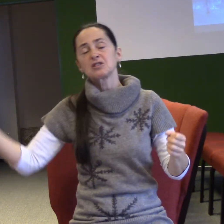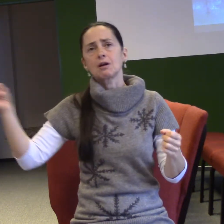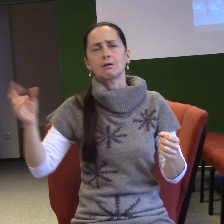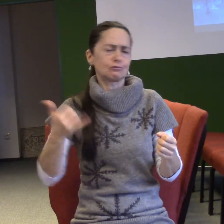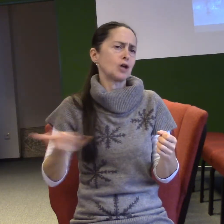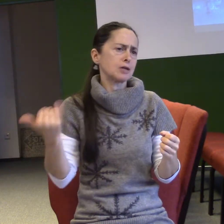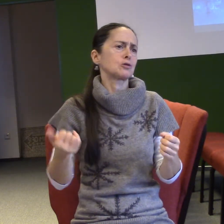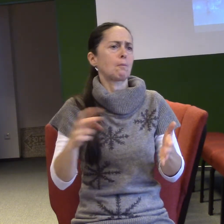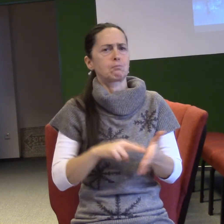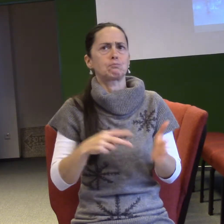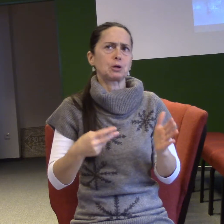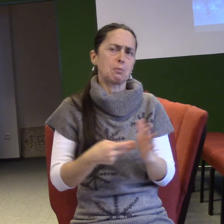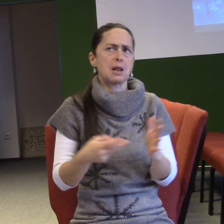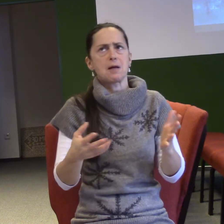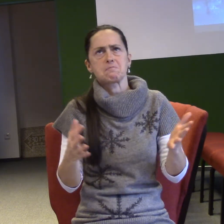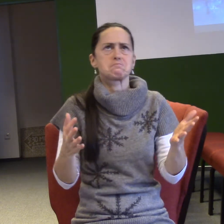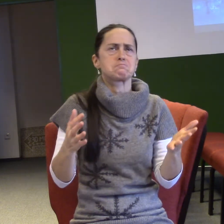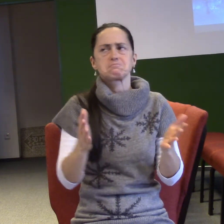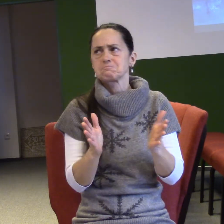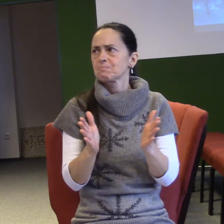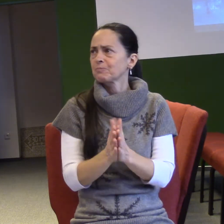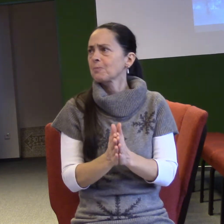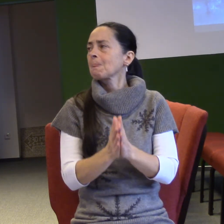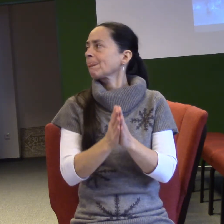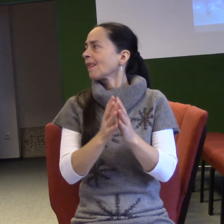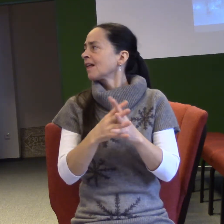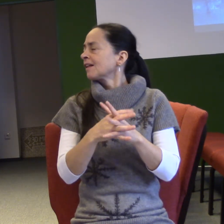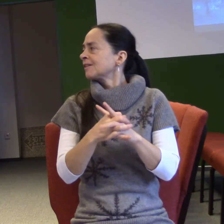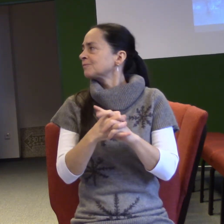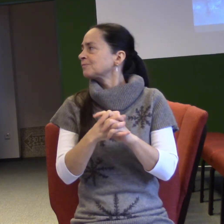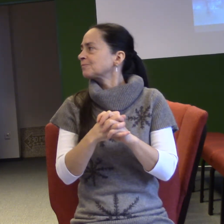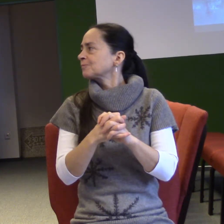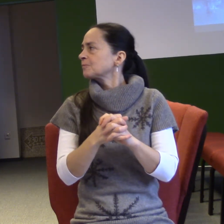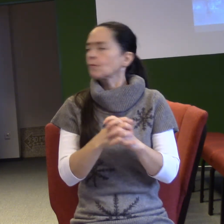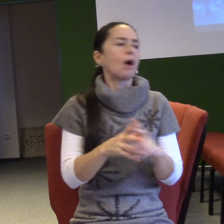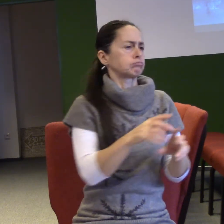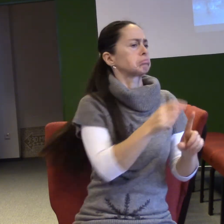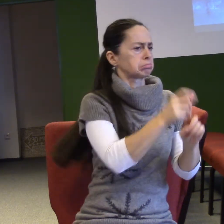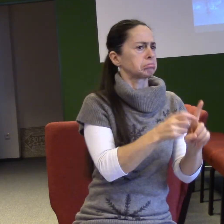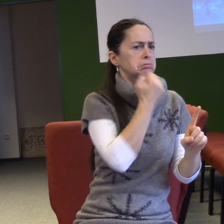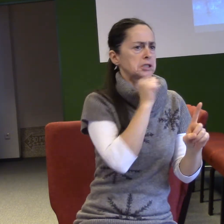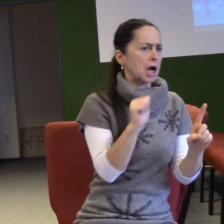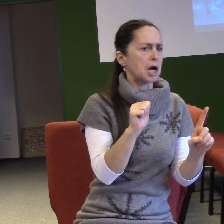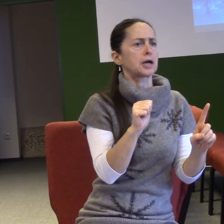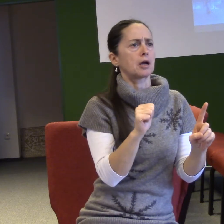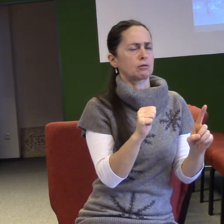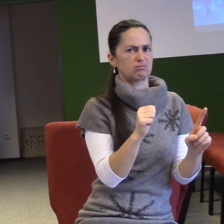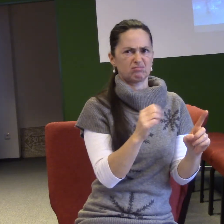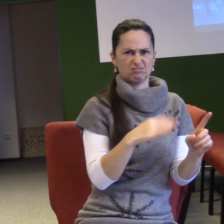to anděl oznamuje, tak samozřejmě Zachária říká hněvivě, už jsme staří. Marie říká jemně, nejsem